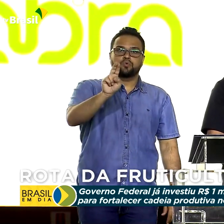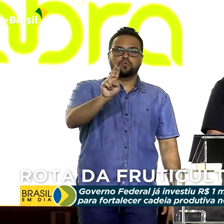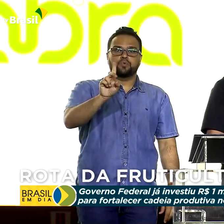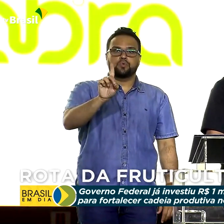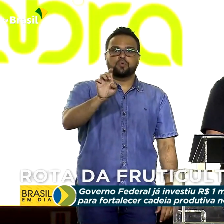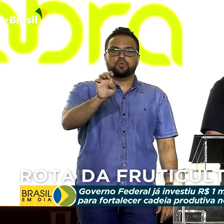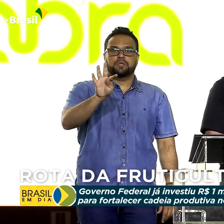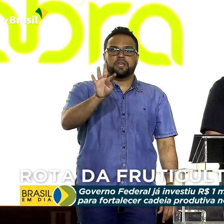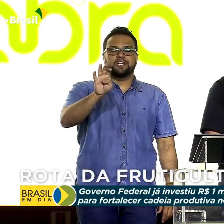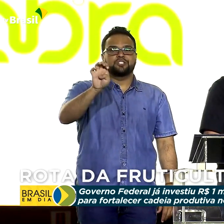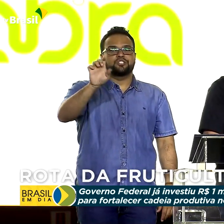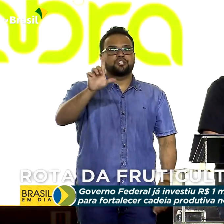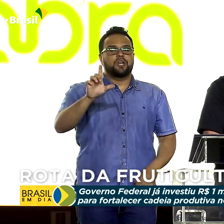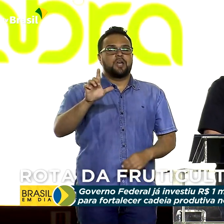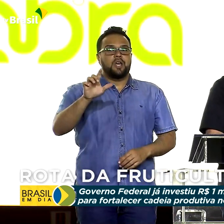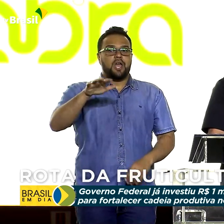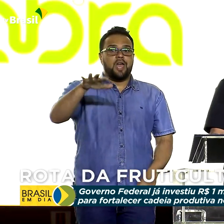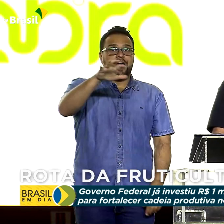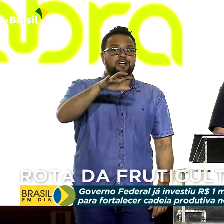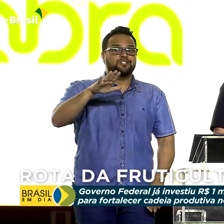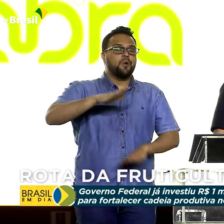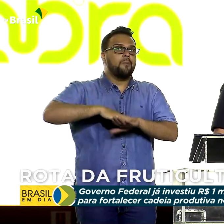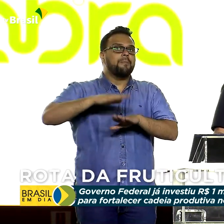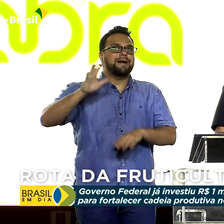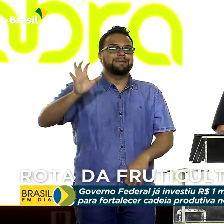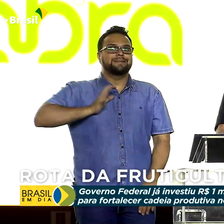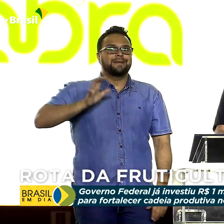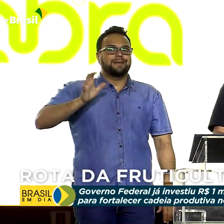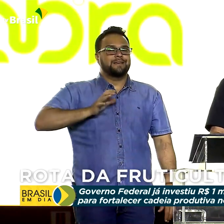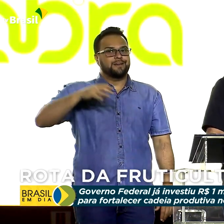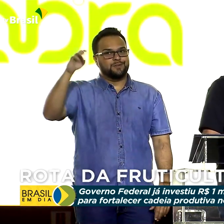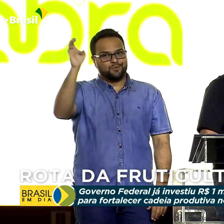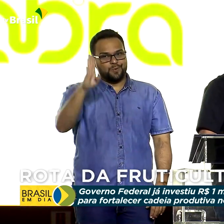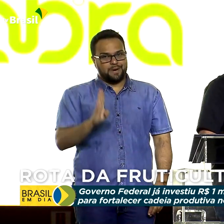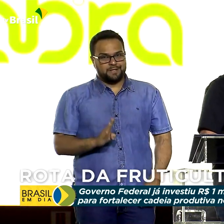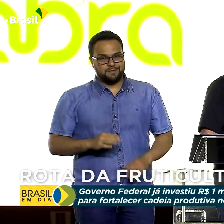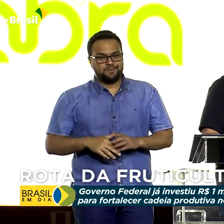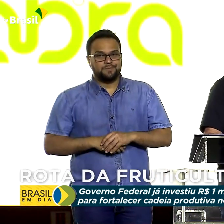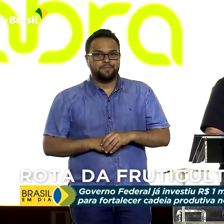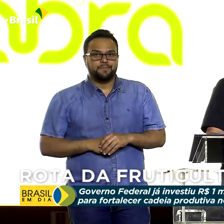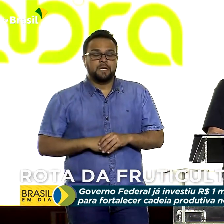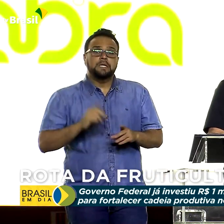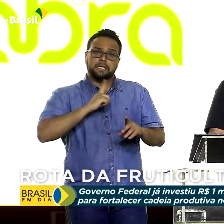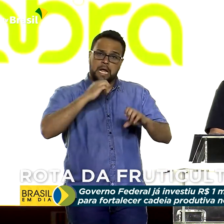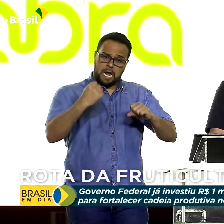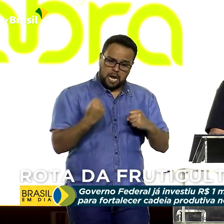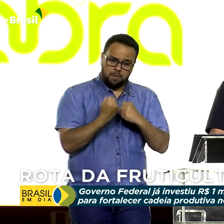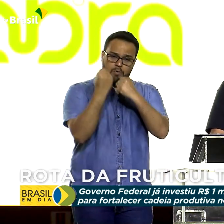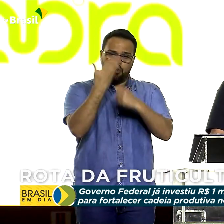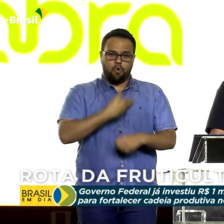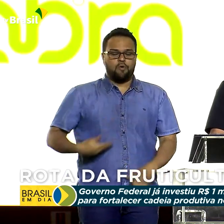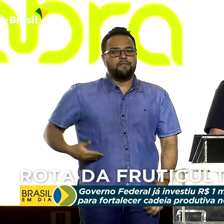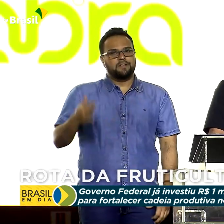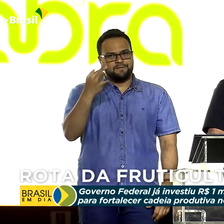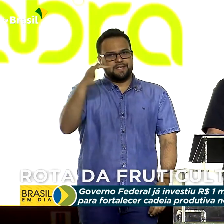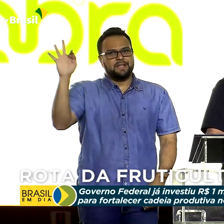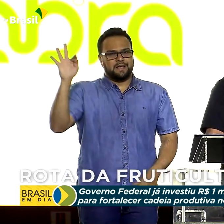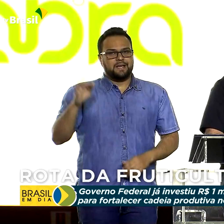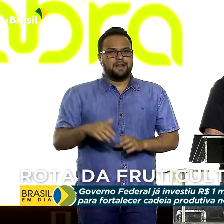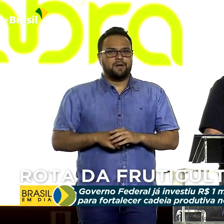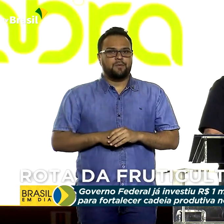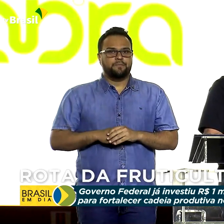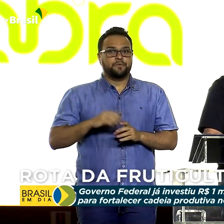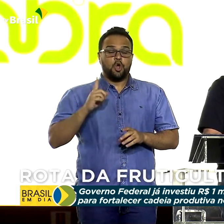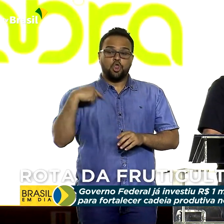Então essa iniciativa, que conta com o apoio do governo federal, é muito bem-vinda. A nossa